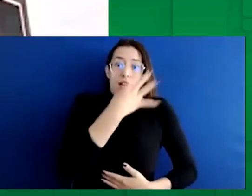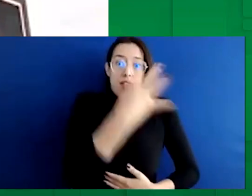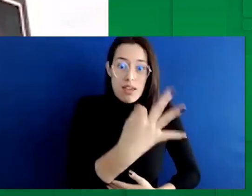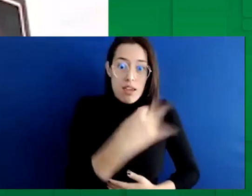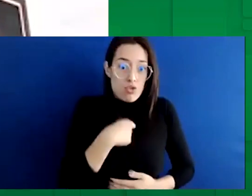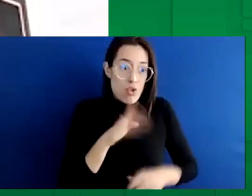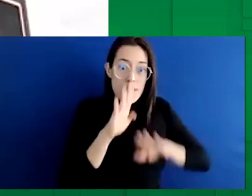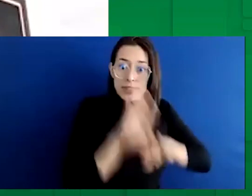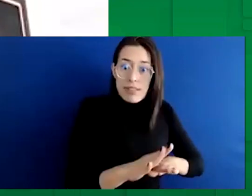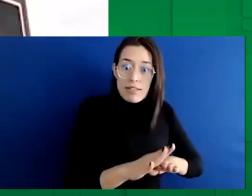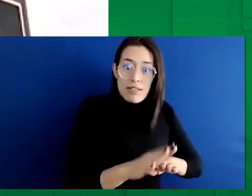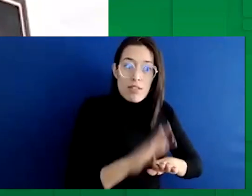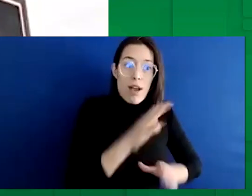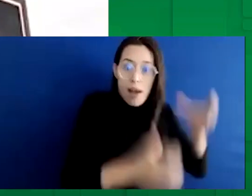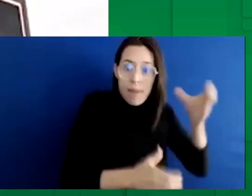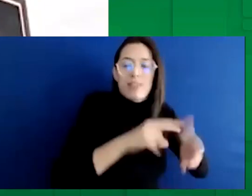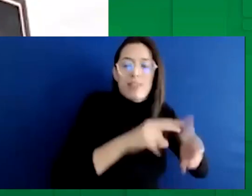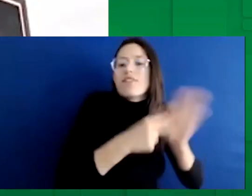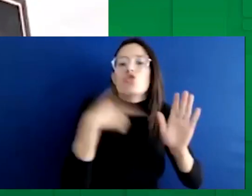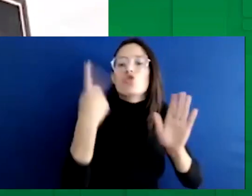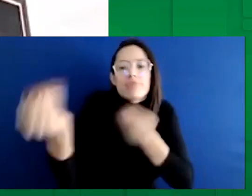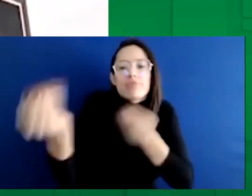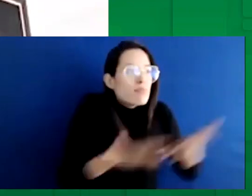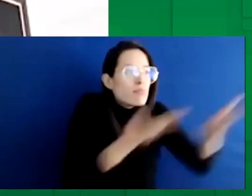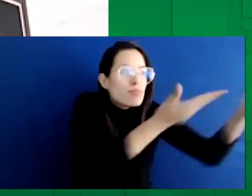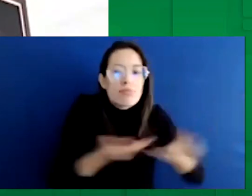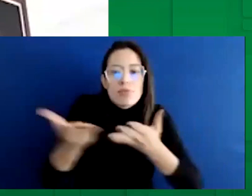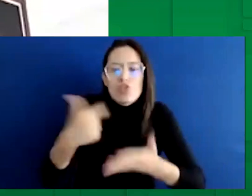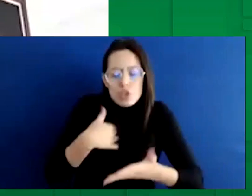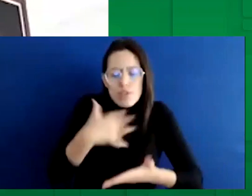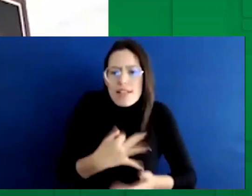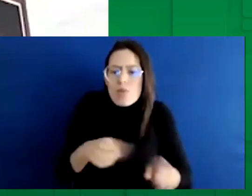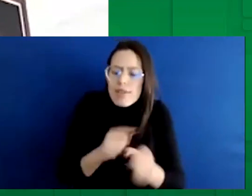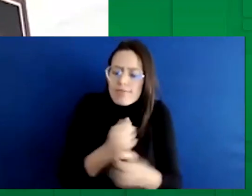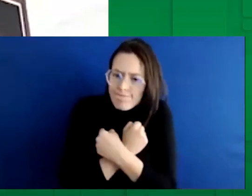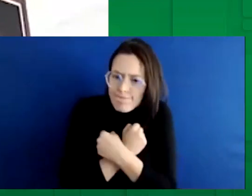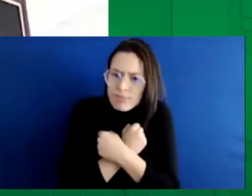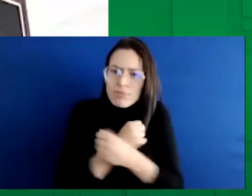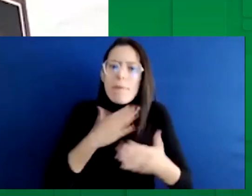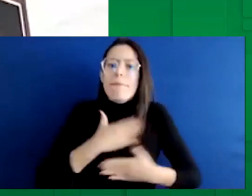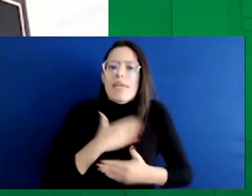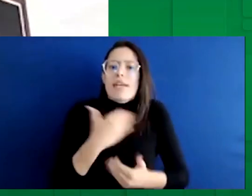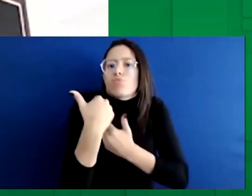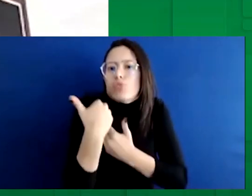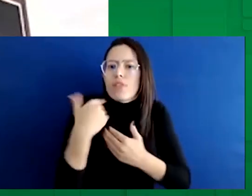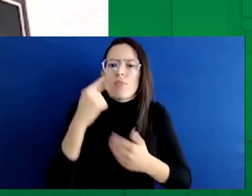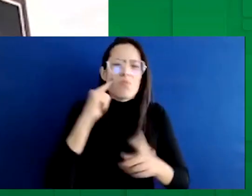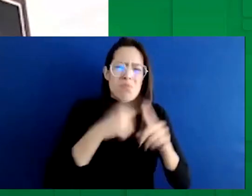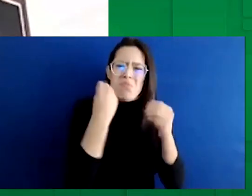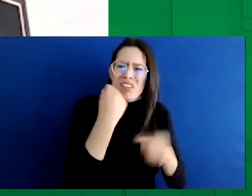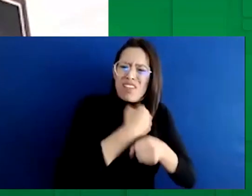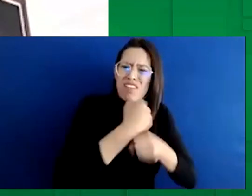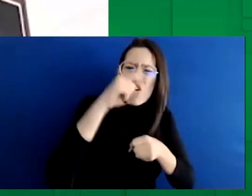créanme que yo lo hago con mucho cariño, con mucho aprecio, porque esa debe ser la misionalidad de los funcionarios públicos. Y servir,